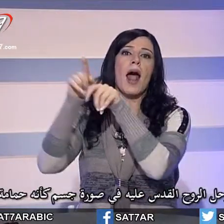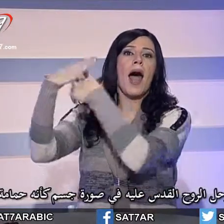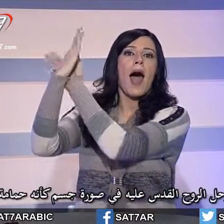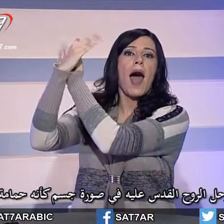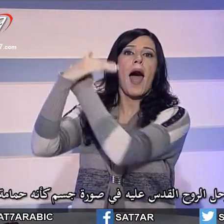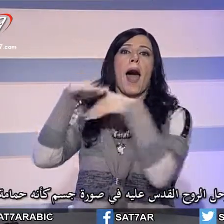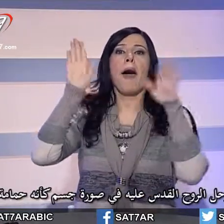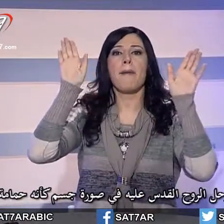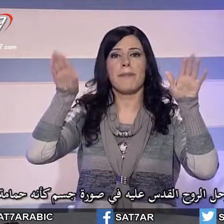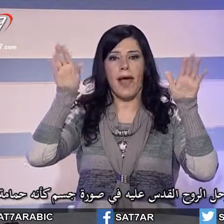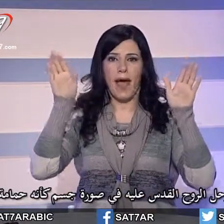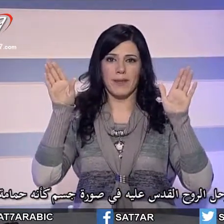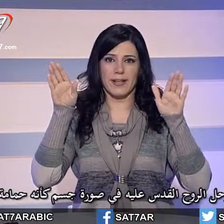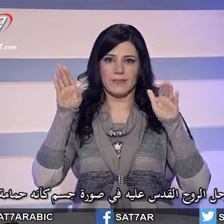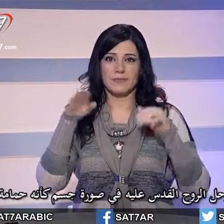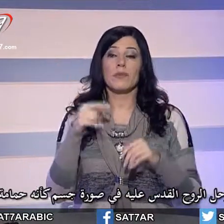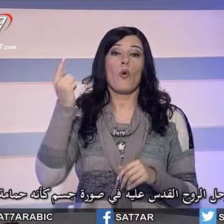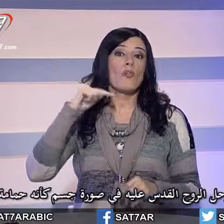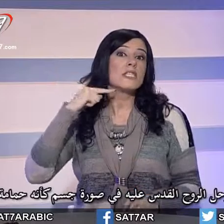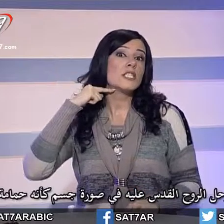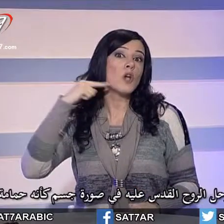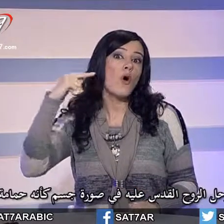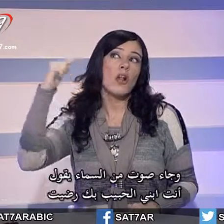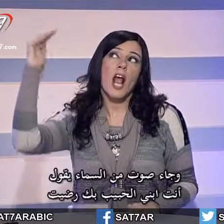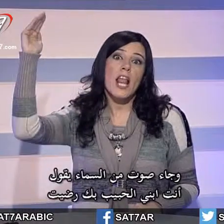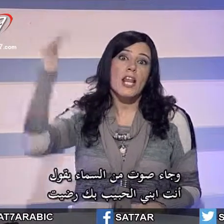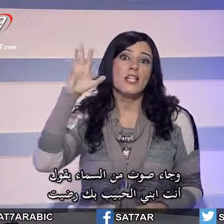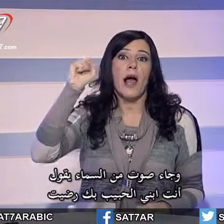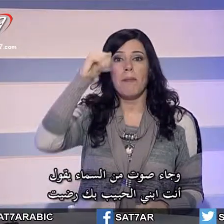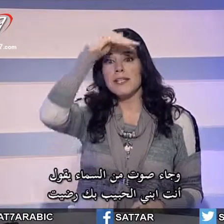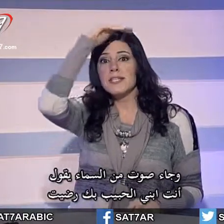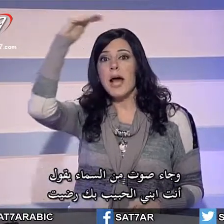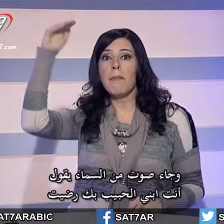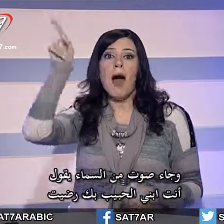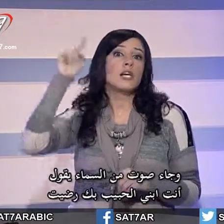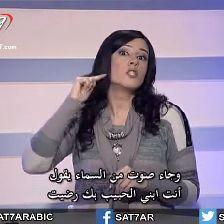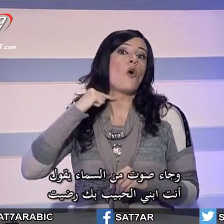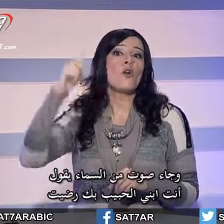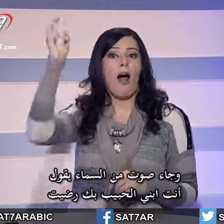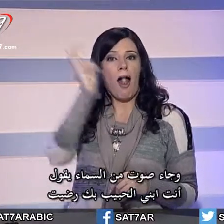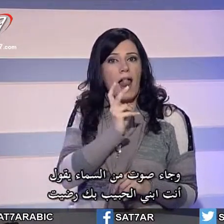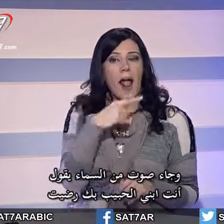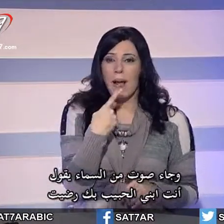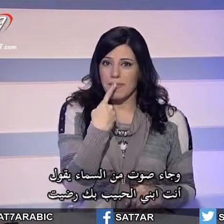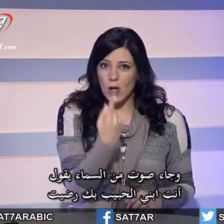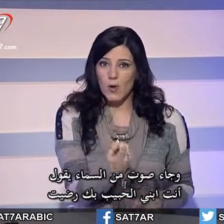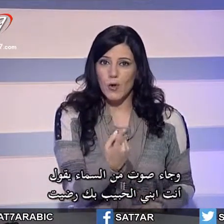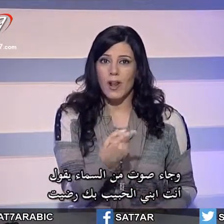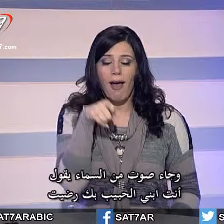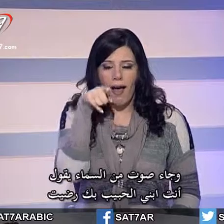صورة جسم كأنه حمامة وجاء صوت من السماء يقول أنت ابني